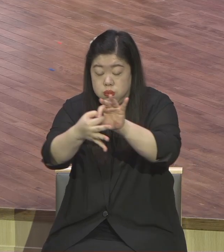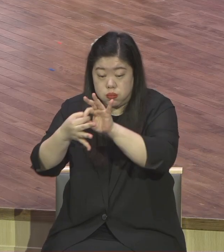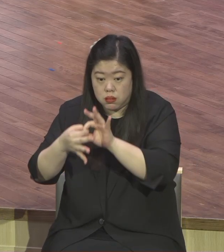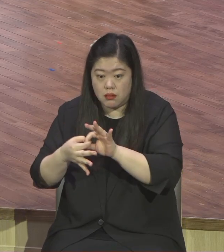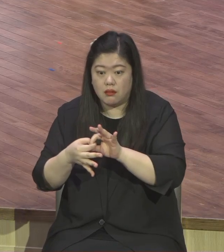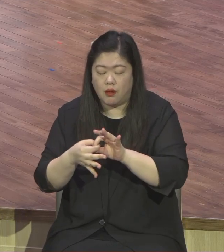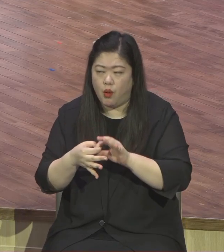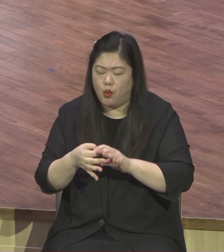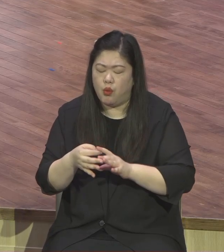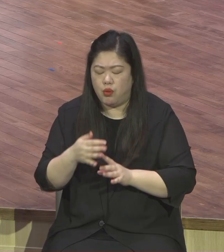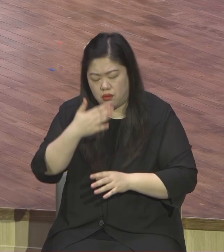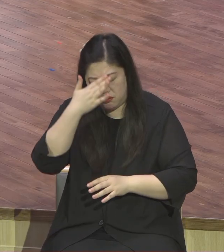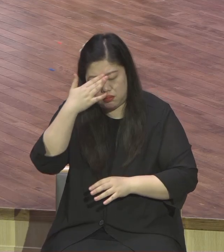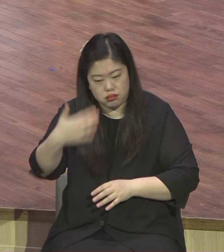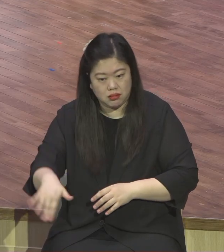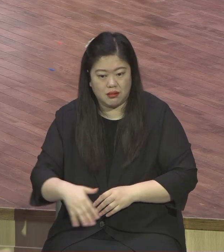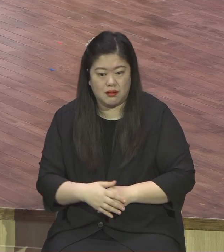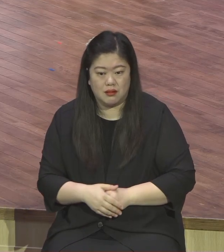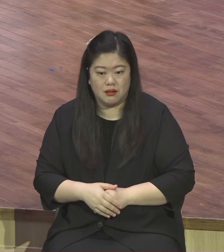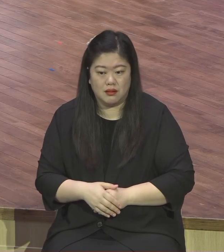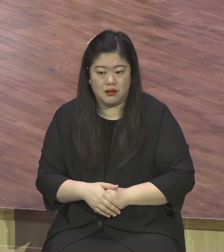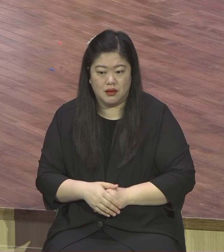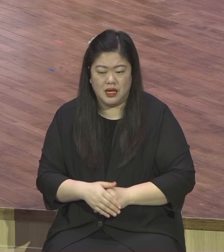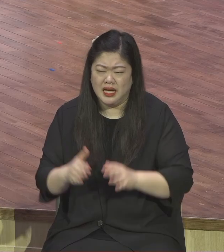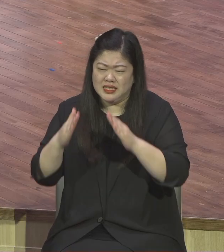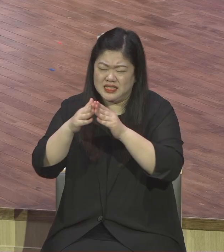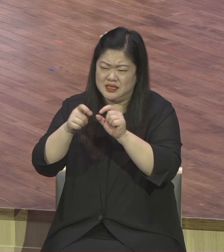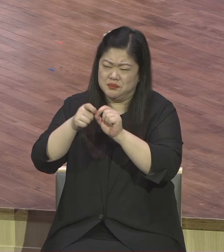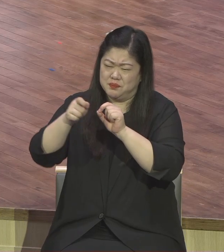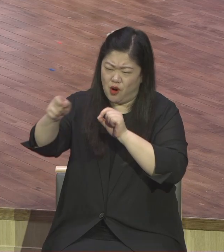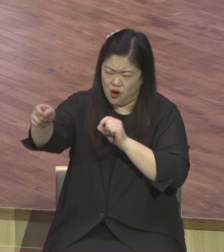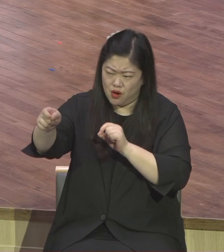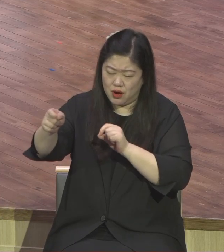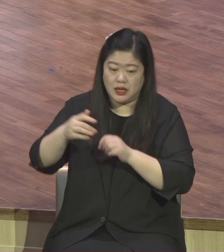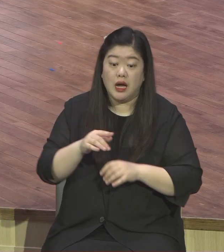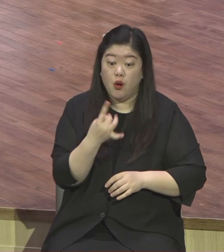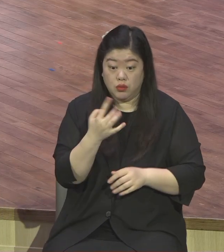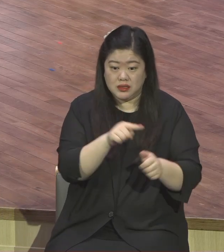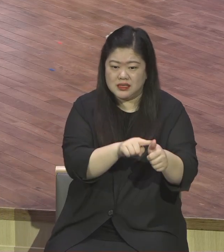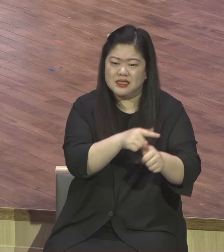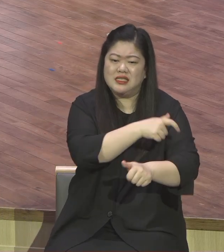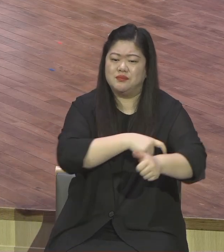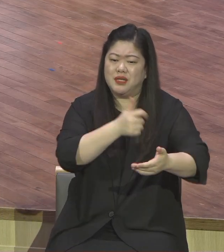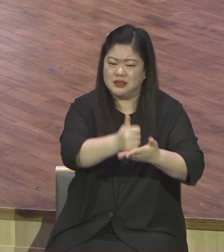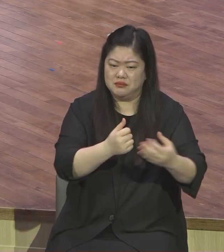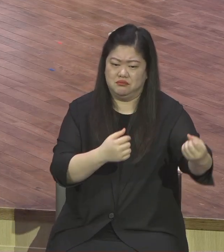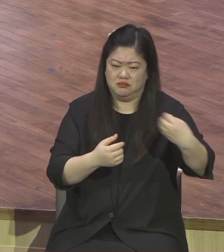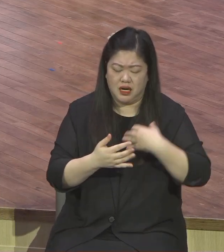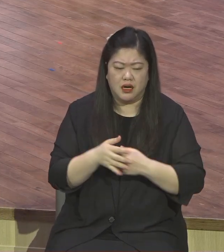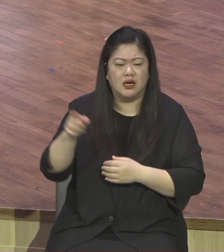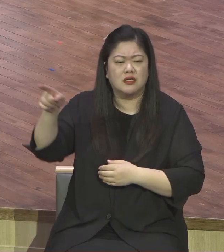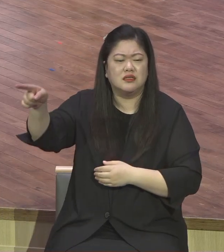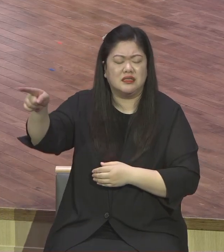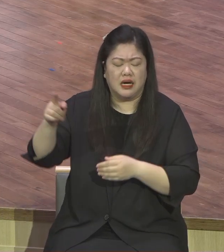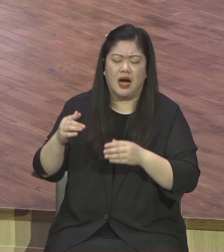감격이 있을 거예요 그분을 위해서 기도했는데 그분이 구원 받기 위해서 기도했는데 그분이 예수님 영접해서 얼마나 감격이 될 거예요